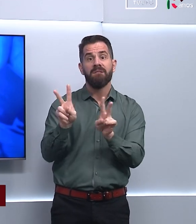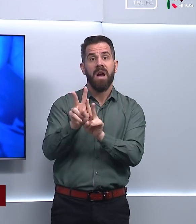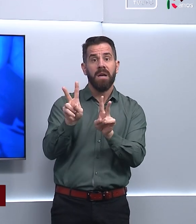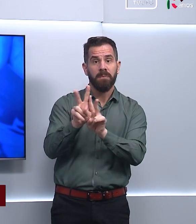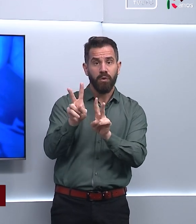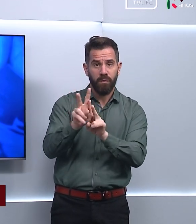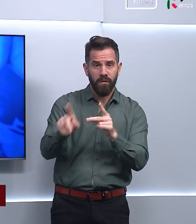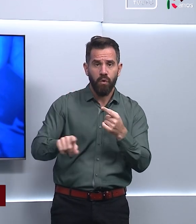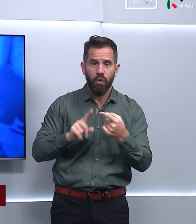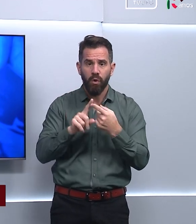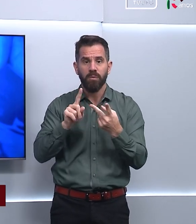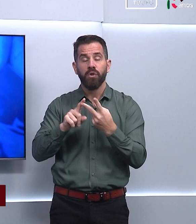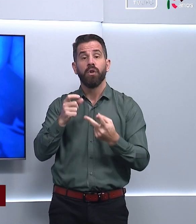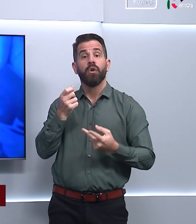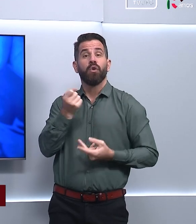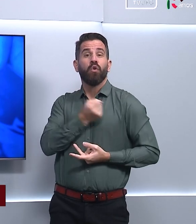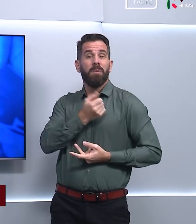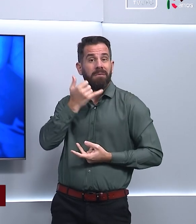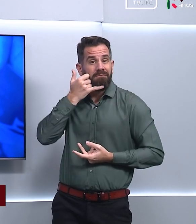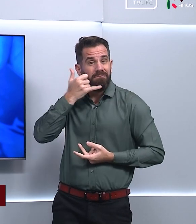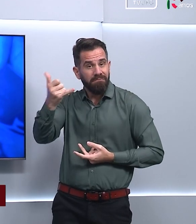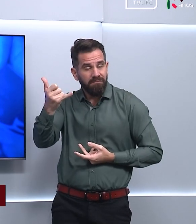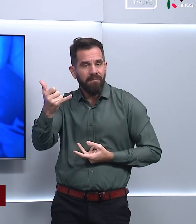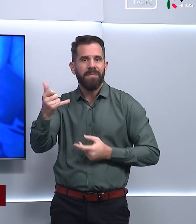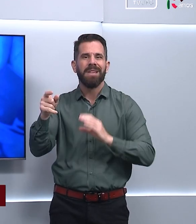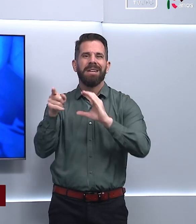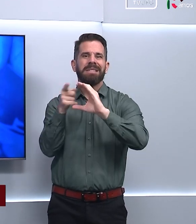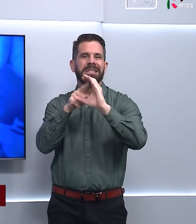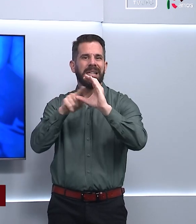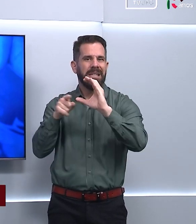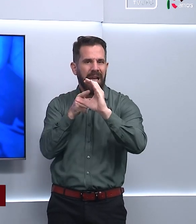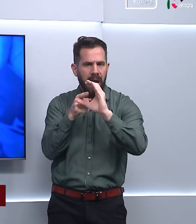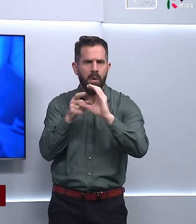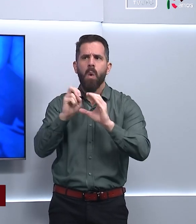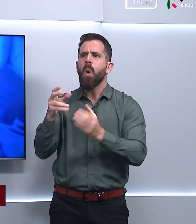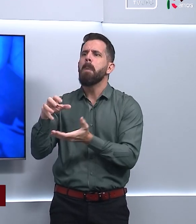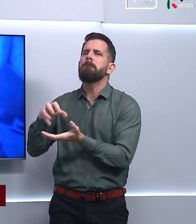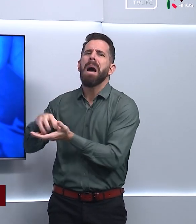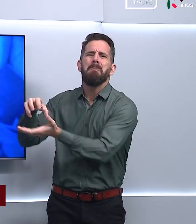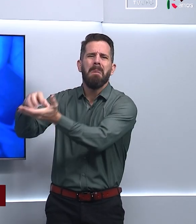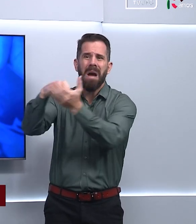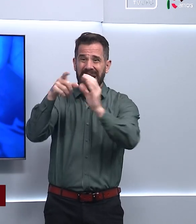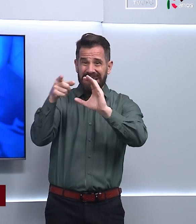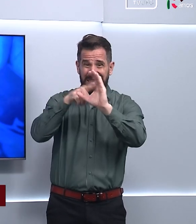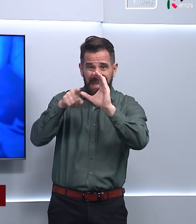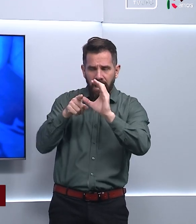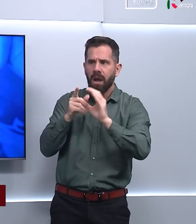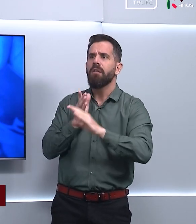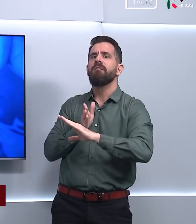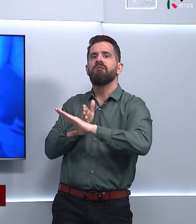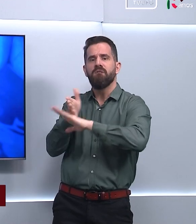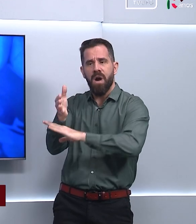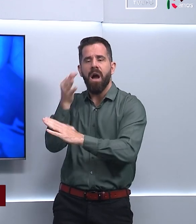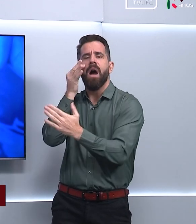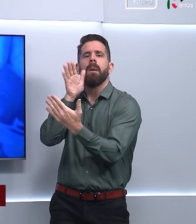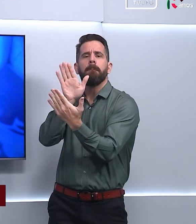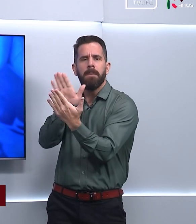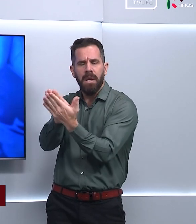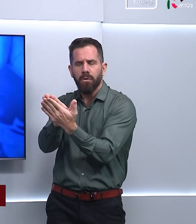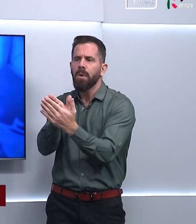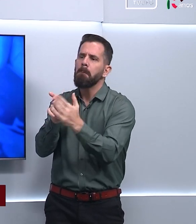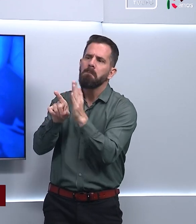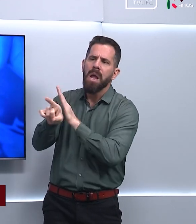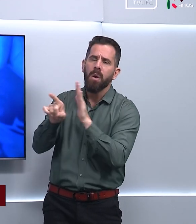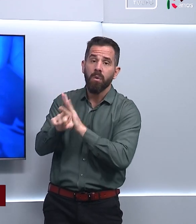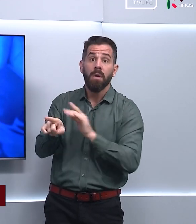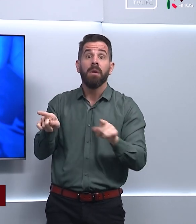telefone do Saniago ou pela própria Saniago. Qualquer agência do Saniago você pode ir lá, nós saímos dispostos a ajudar. E mais, o pessoal